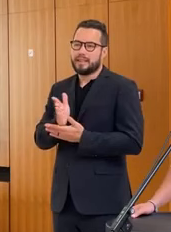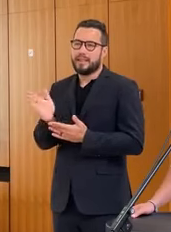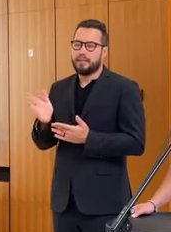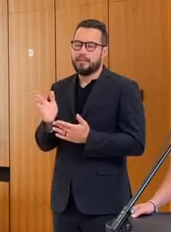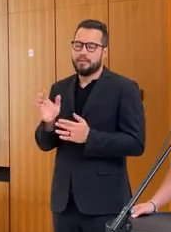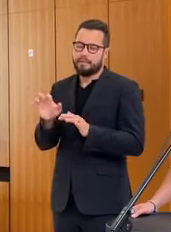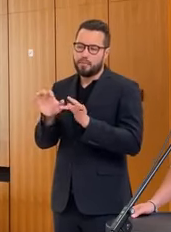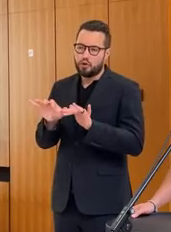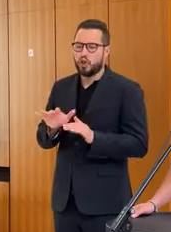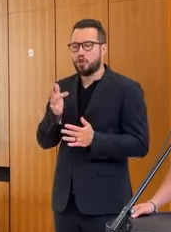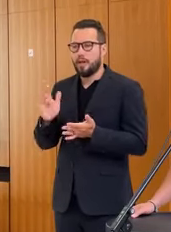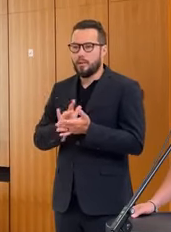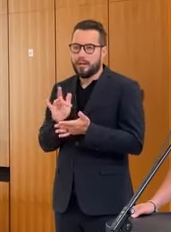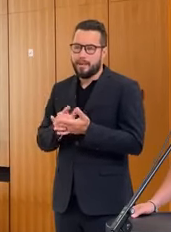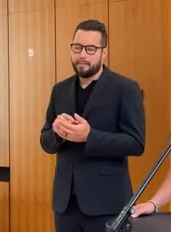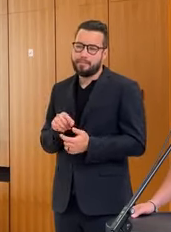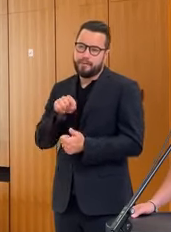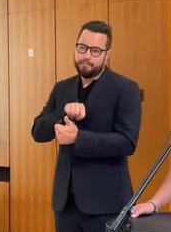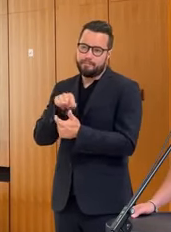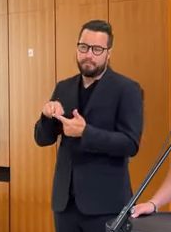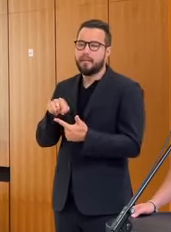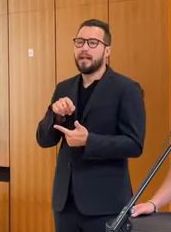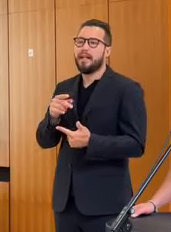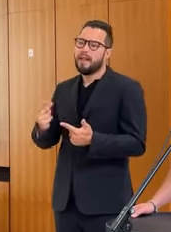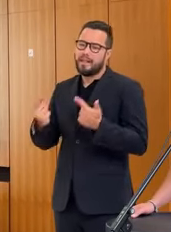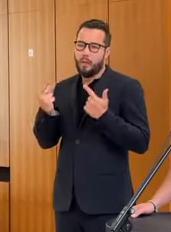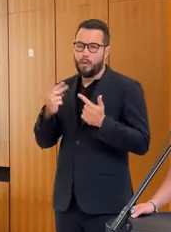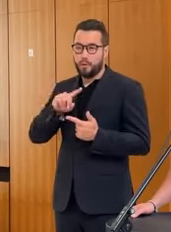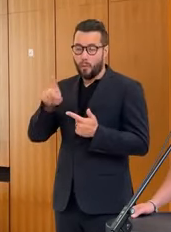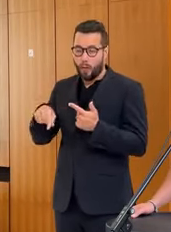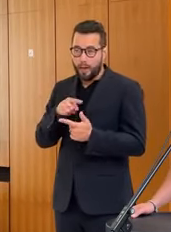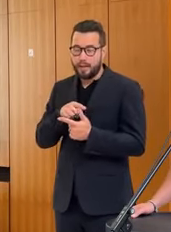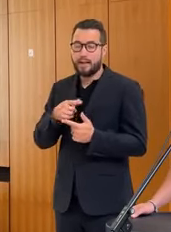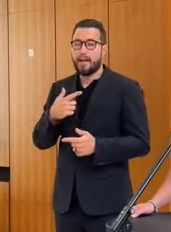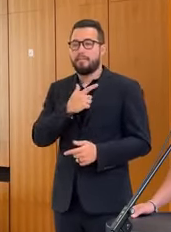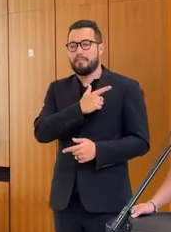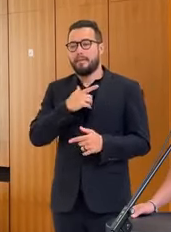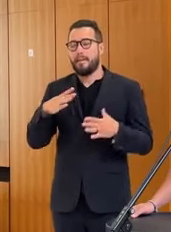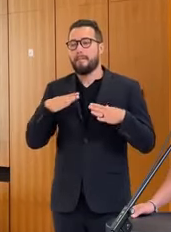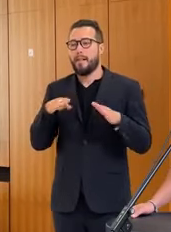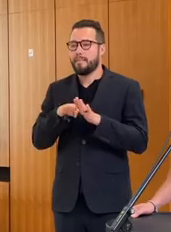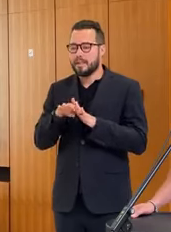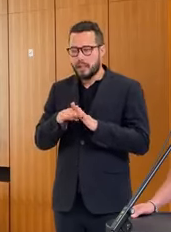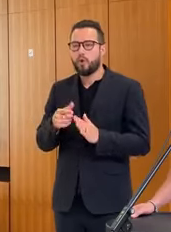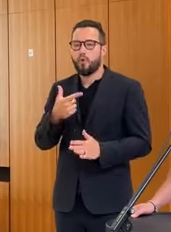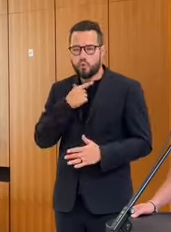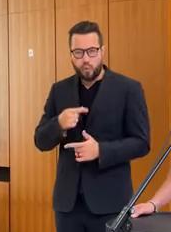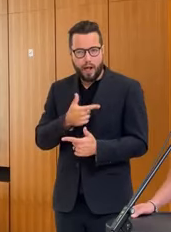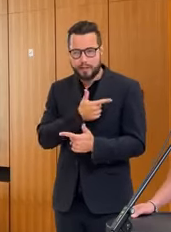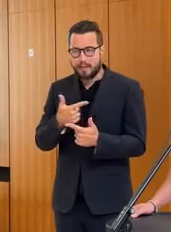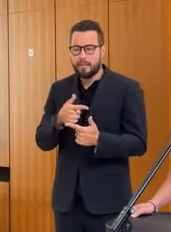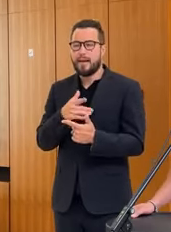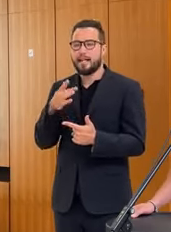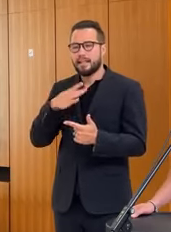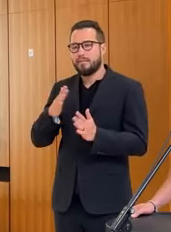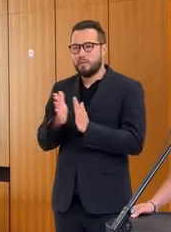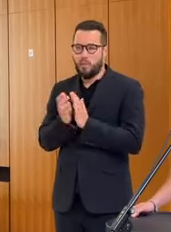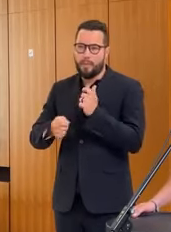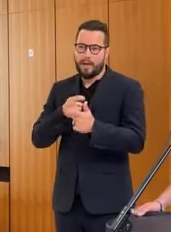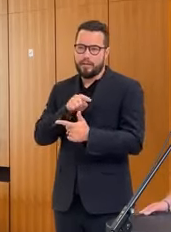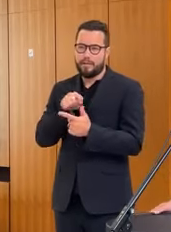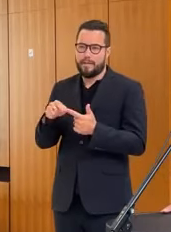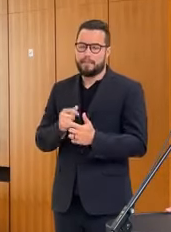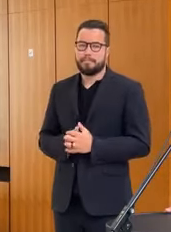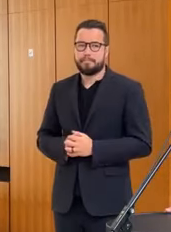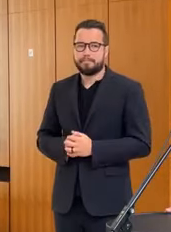práve pracuje. Či to sú pre mňa dve najdôležitejšie priority, na ktorých s pánom ministrom máme úplnú zhodu a na ktorých spoločne chceme pracovať.